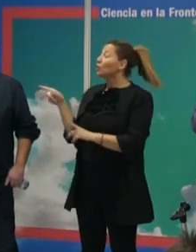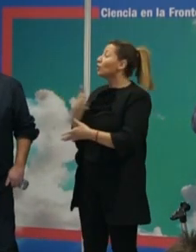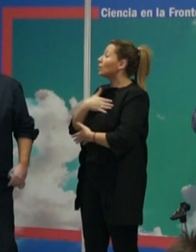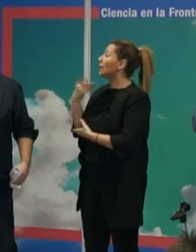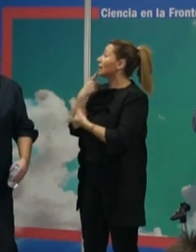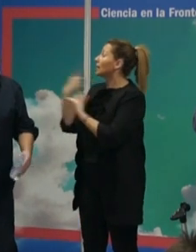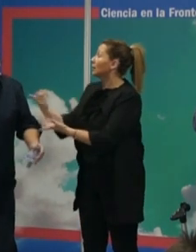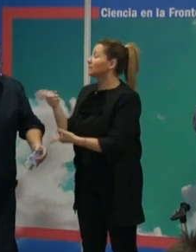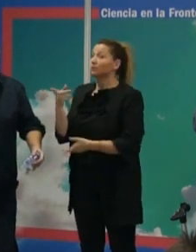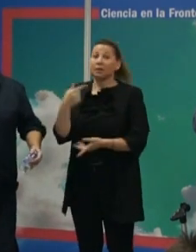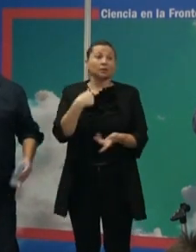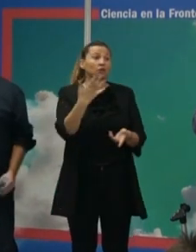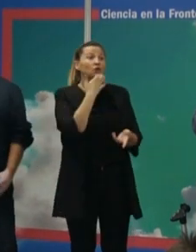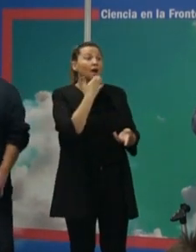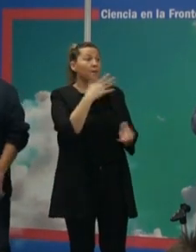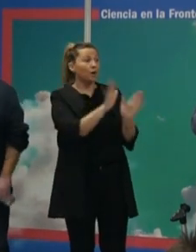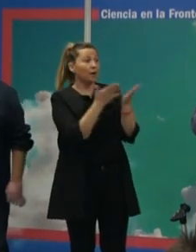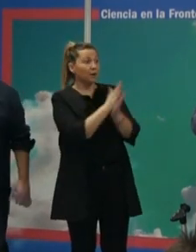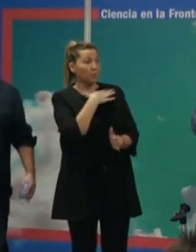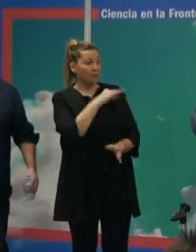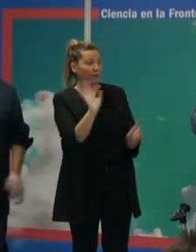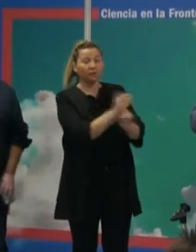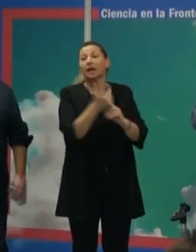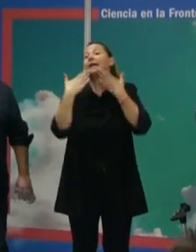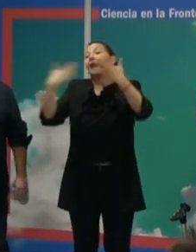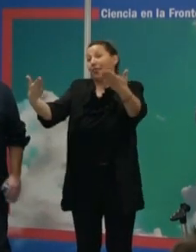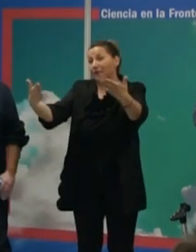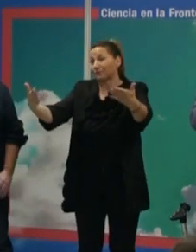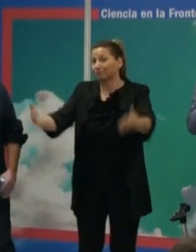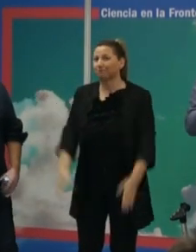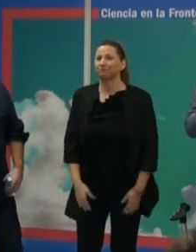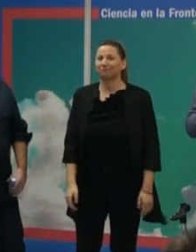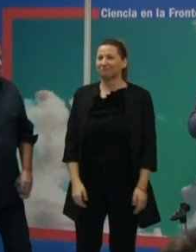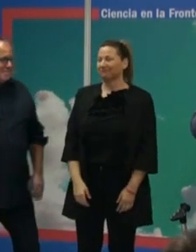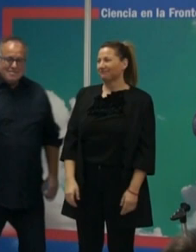estos son algunos de los ejemplos que encontraréis en el libro. Y gracias. Muchas gracias.